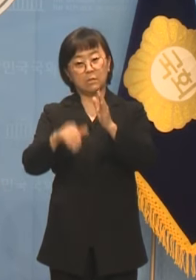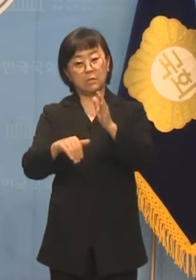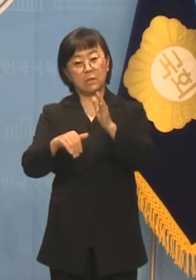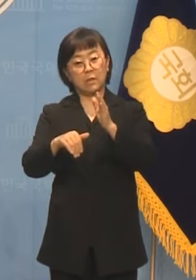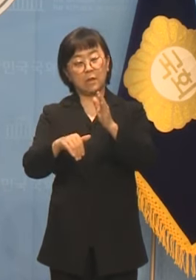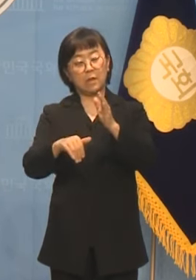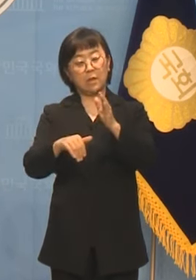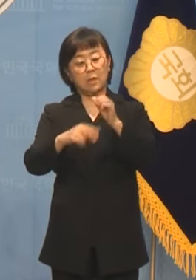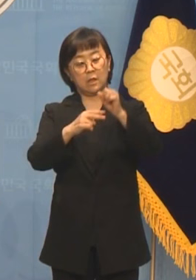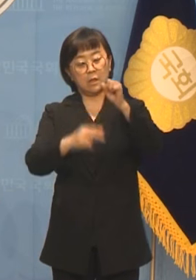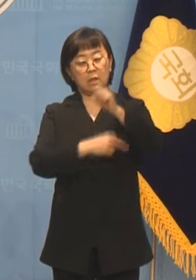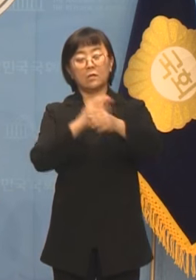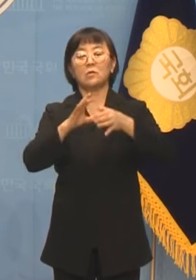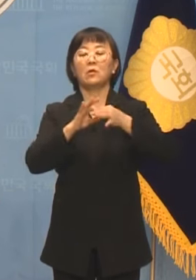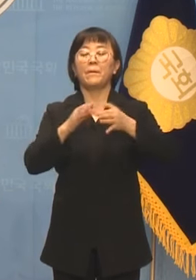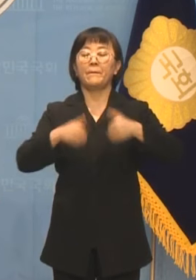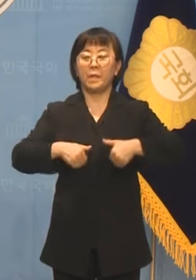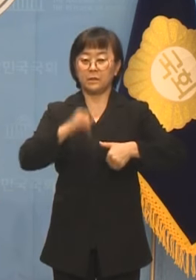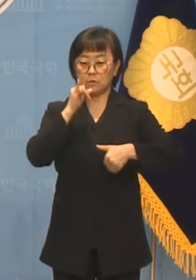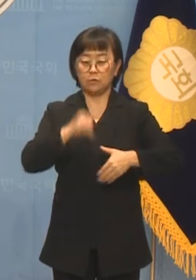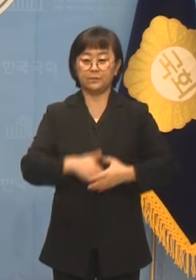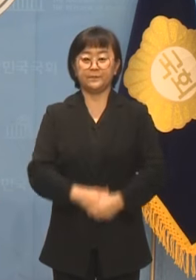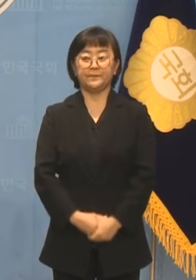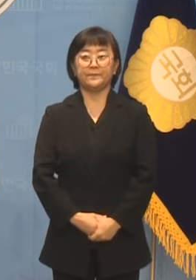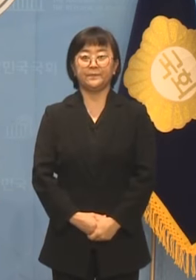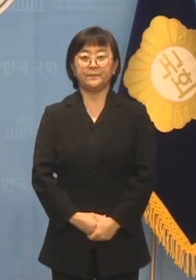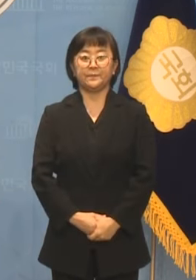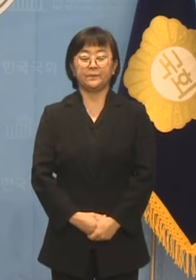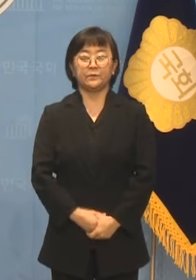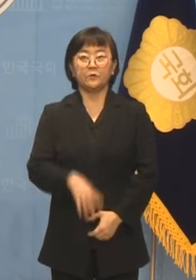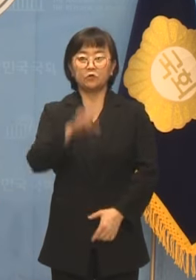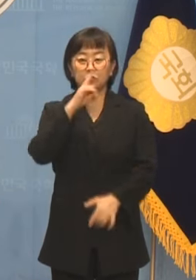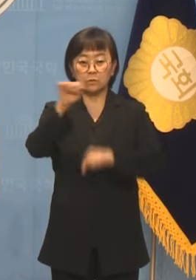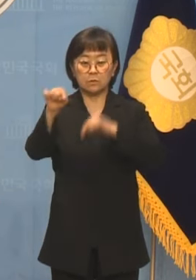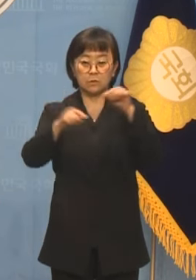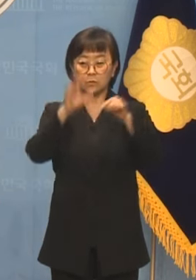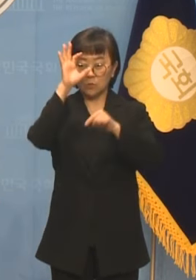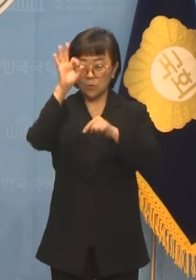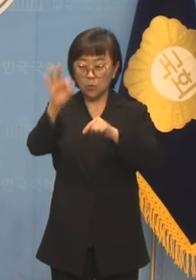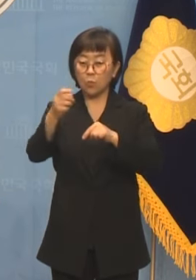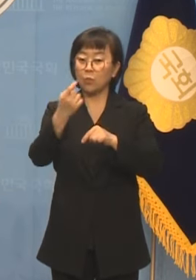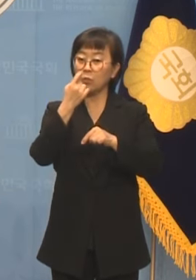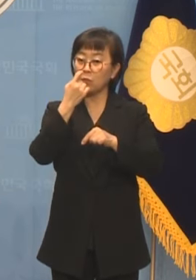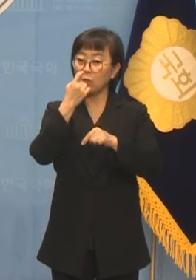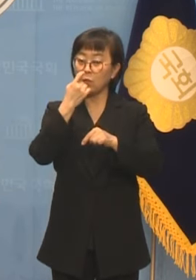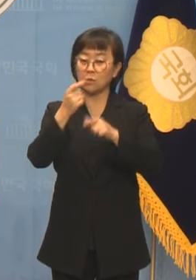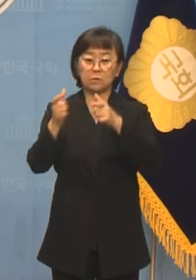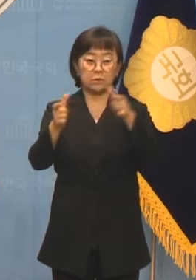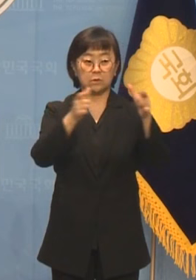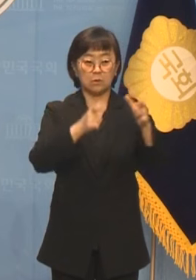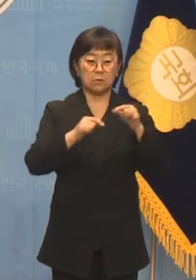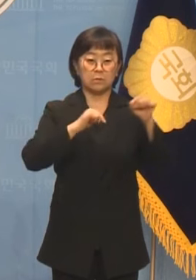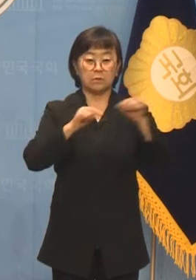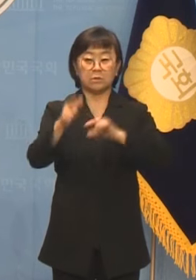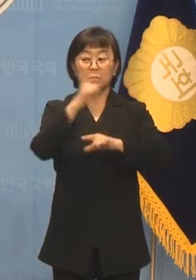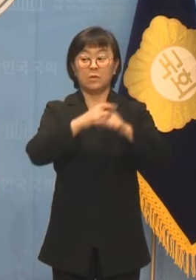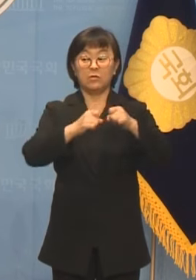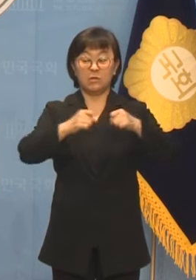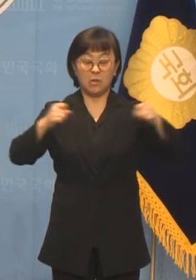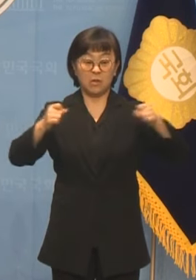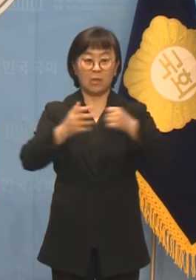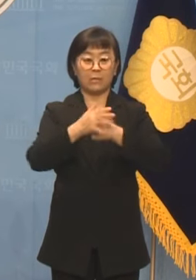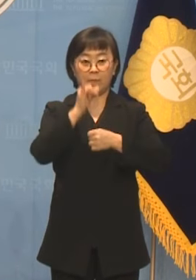가교 역할을 한 경험이 있습니다 중앙 정치를 보고 배우며 지역 정치를 조금 더 폭넓게